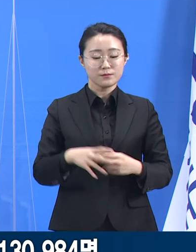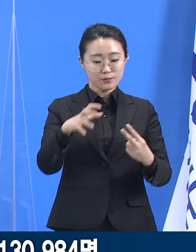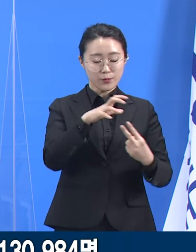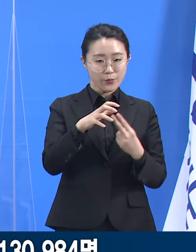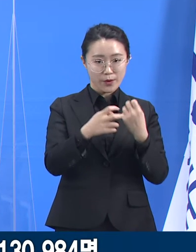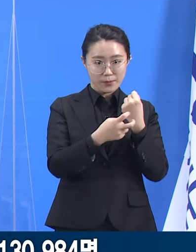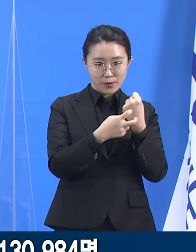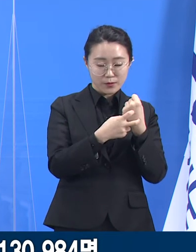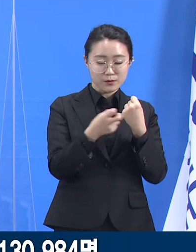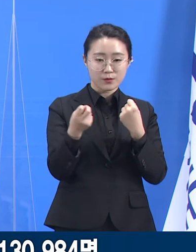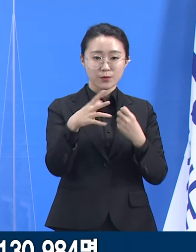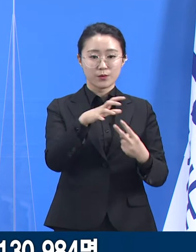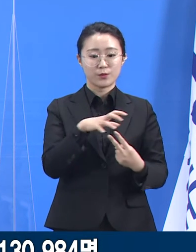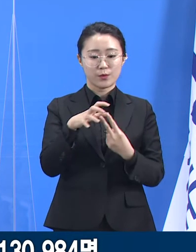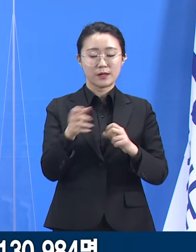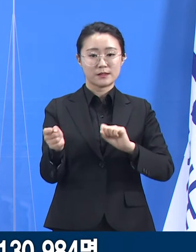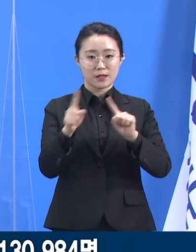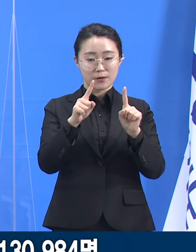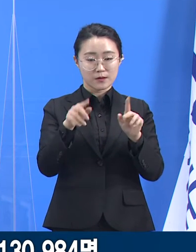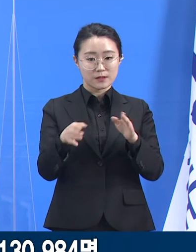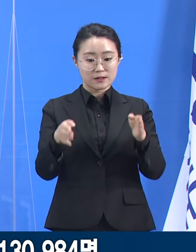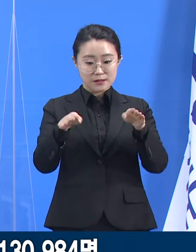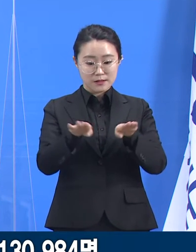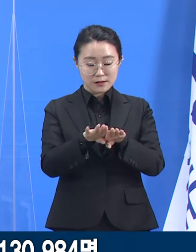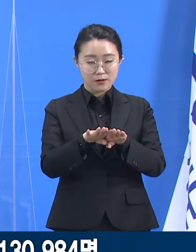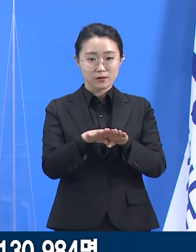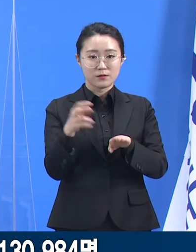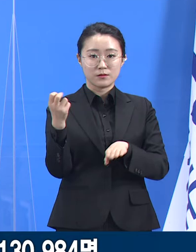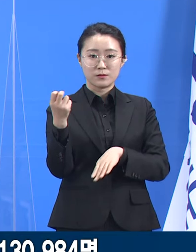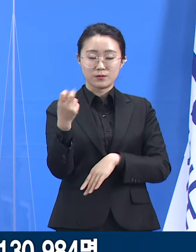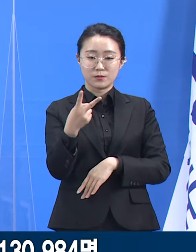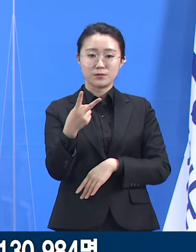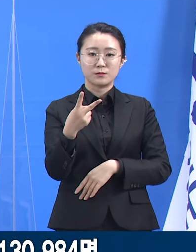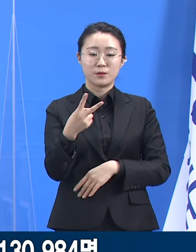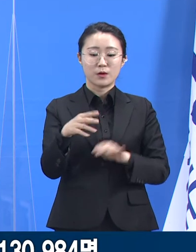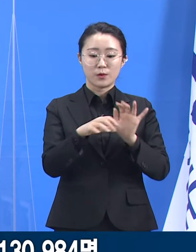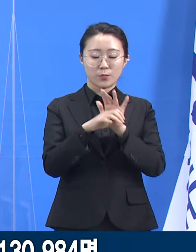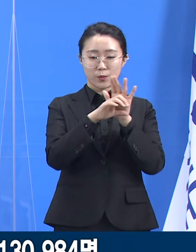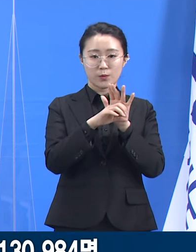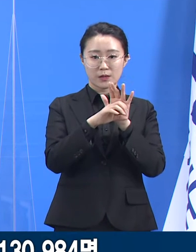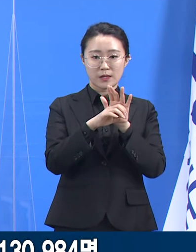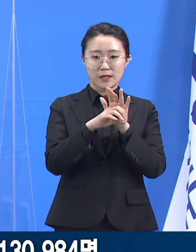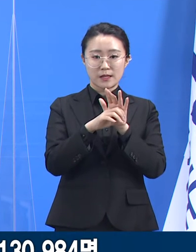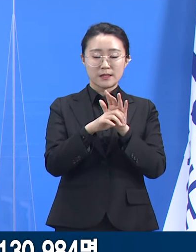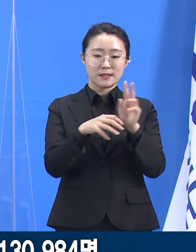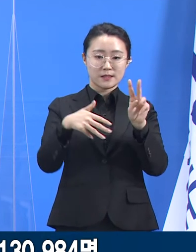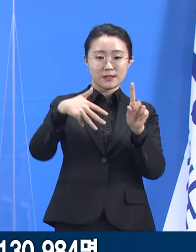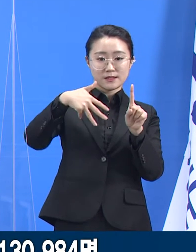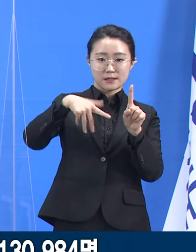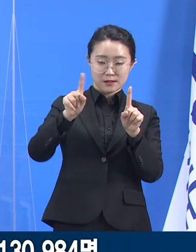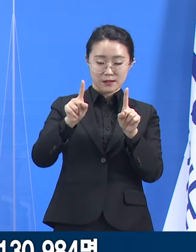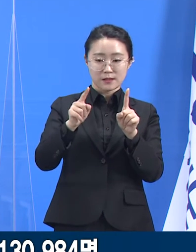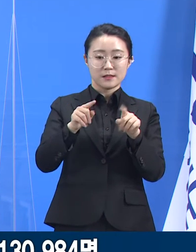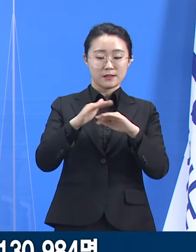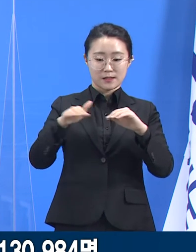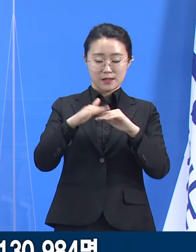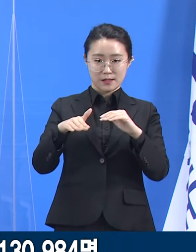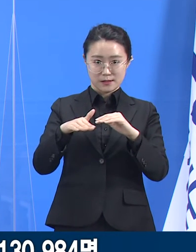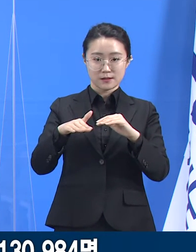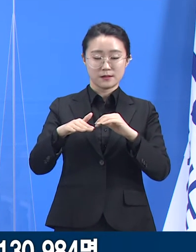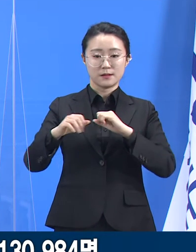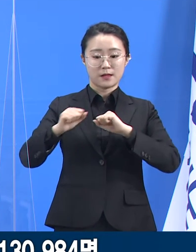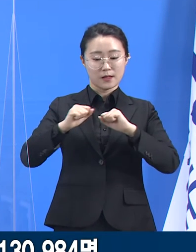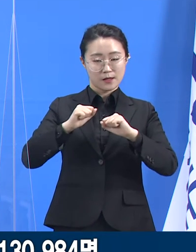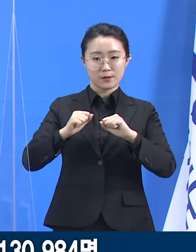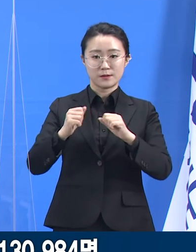요양시설 및 재활시설에서 2만 2,382명, 코로나 1차 대응요원 6,055명, 코로나